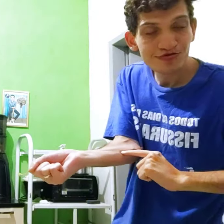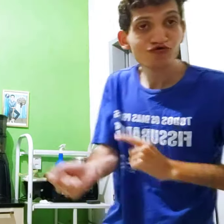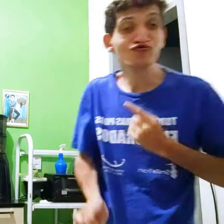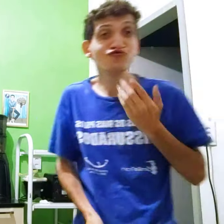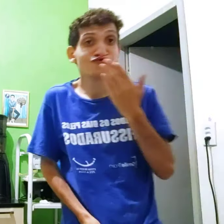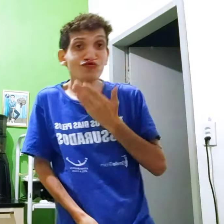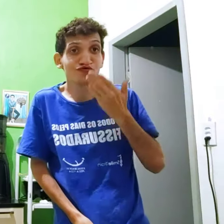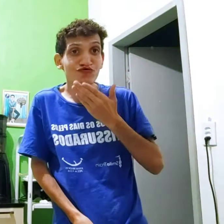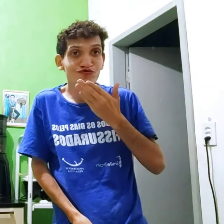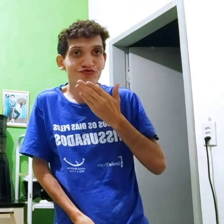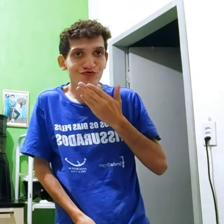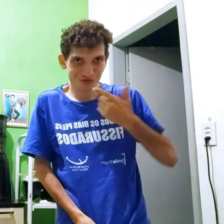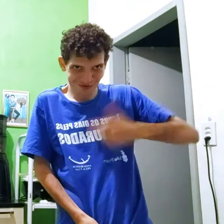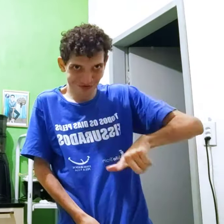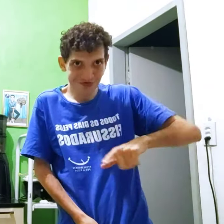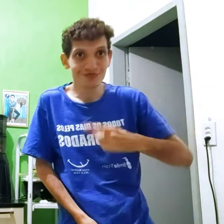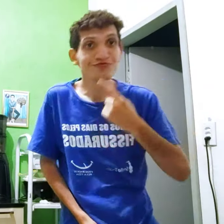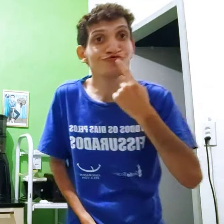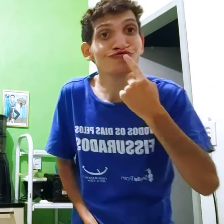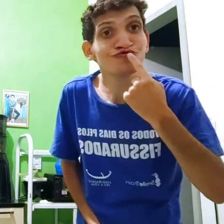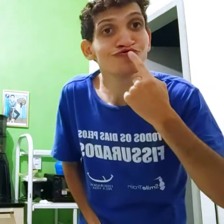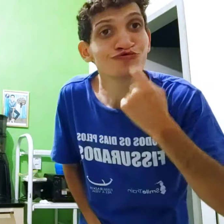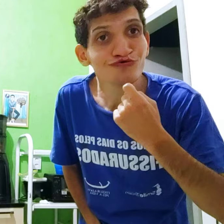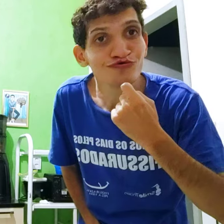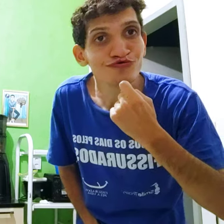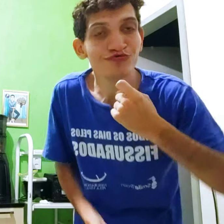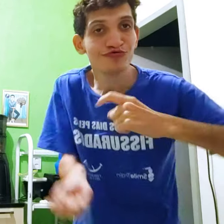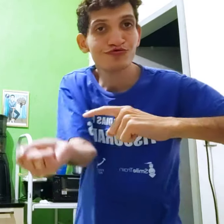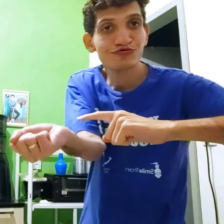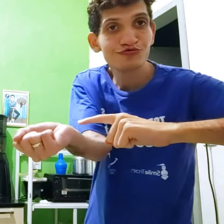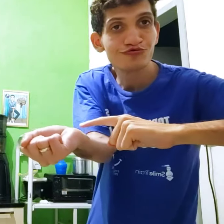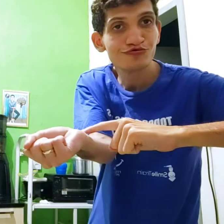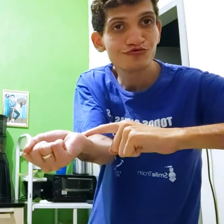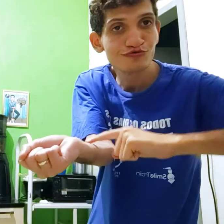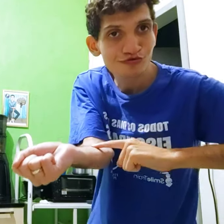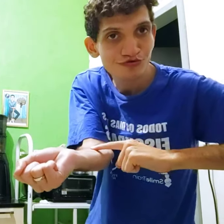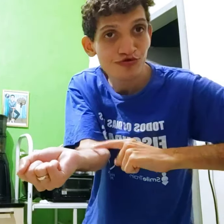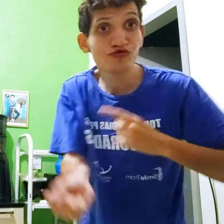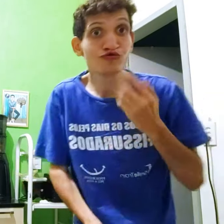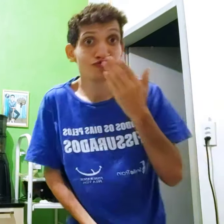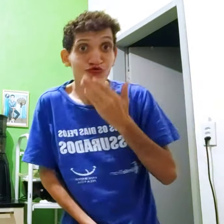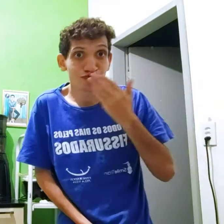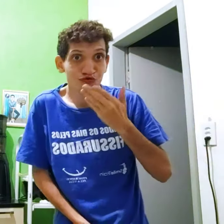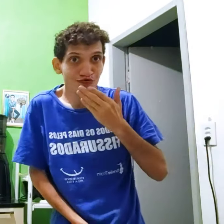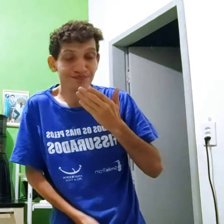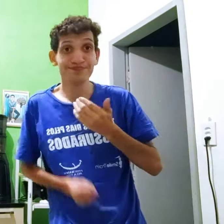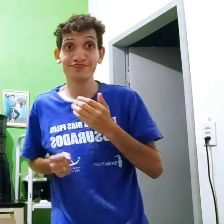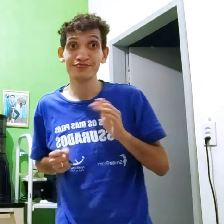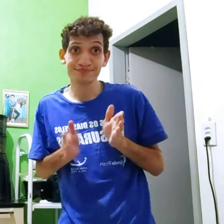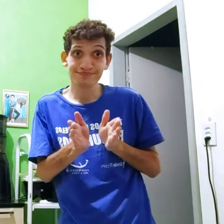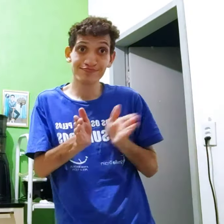Vermelho Paz no braço, não e doce Olha, sangue Doce